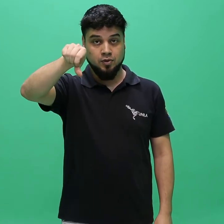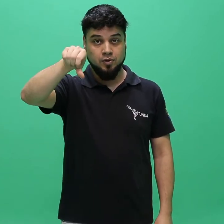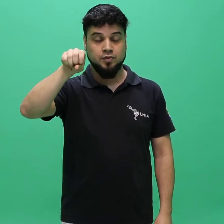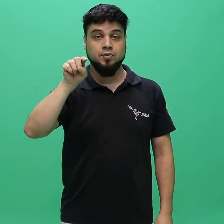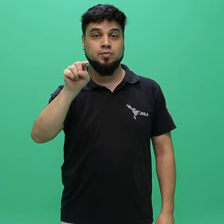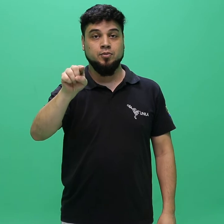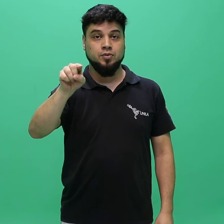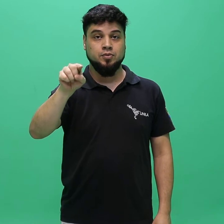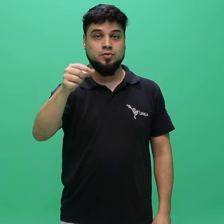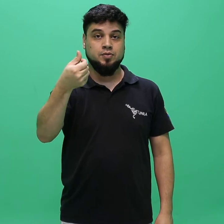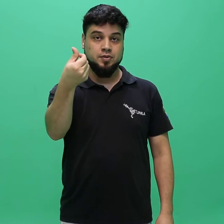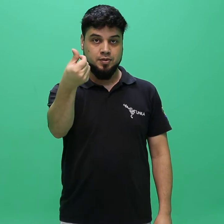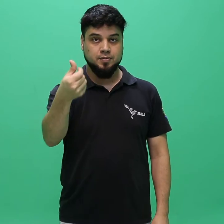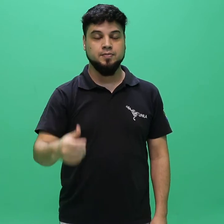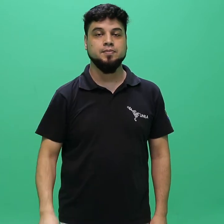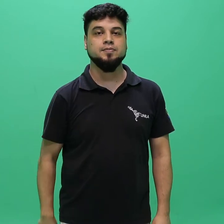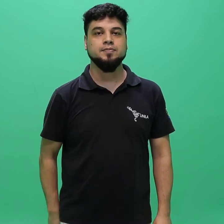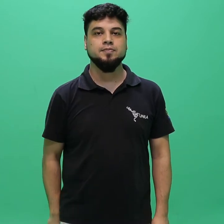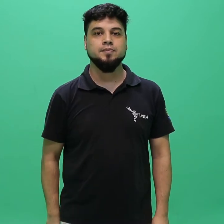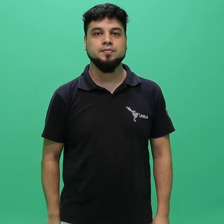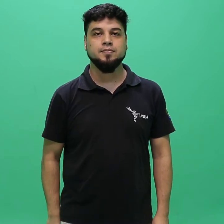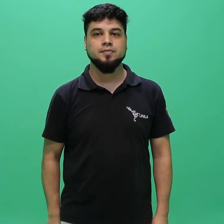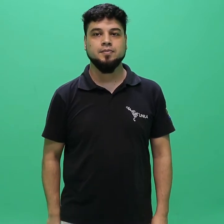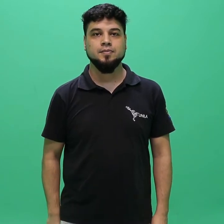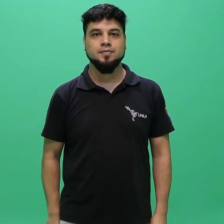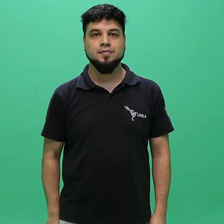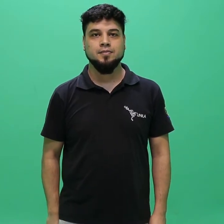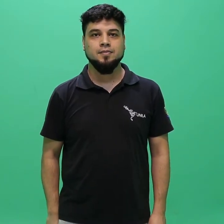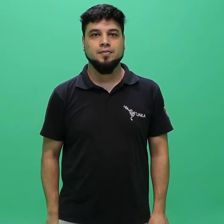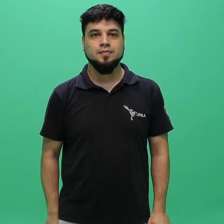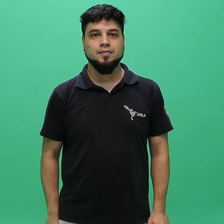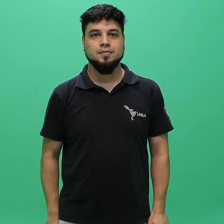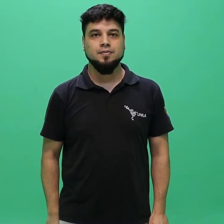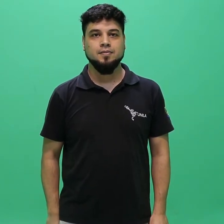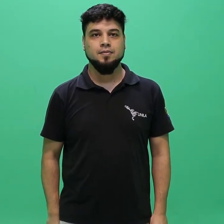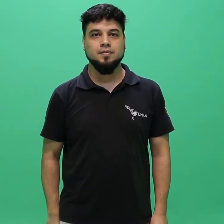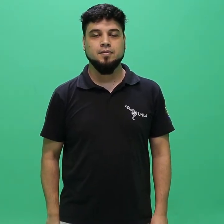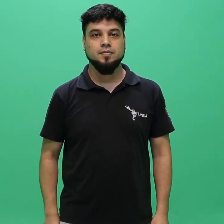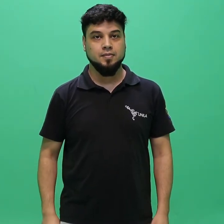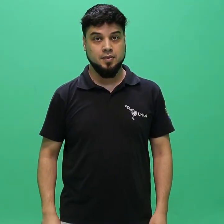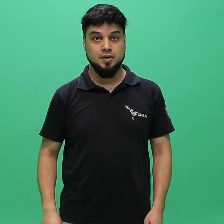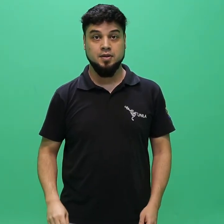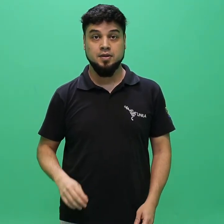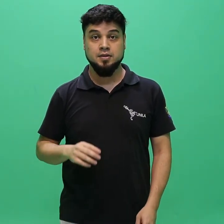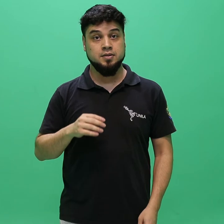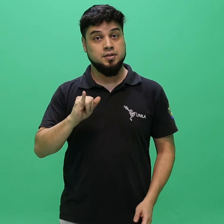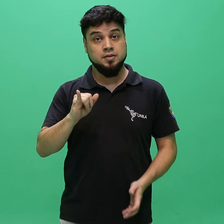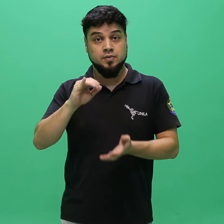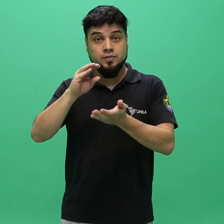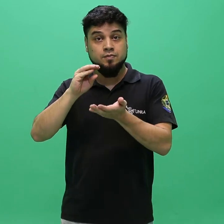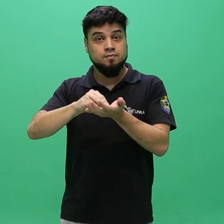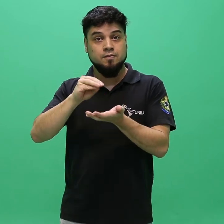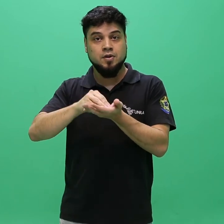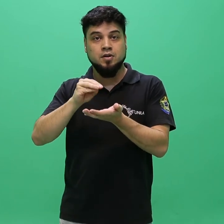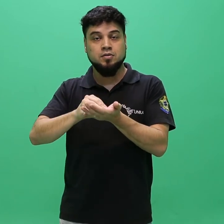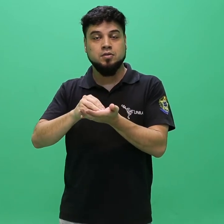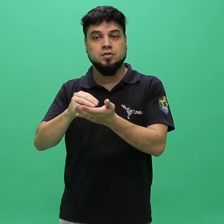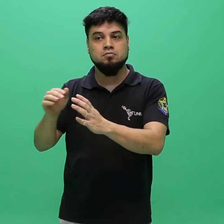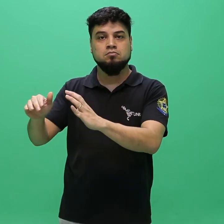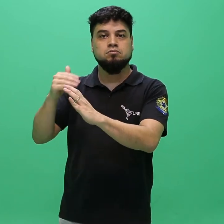A falta do envio das informações solicitadas nos itens anteriores acarretará o